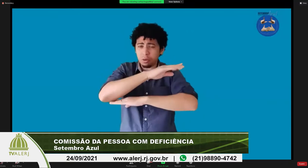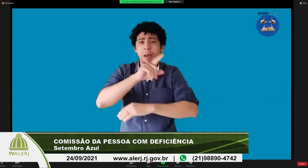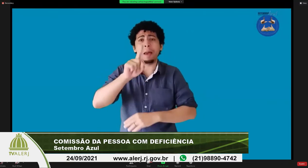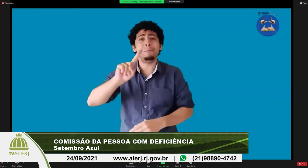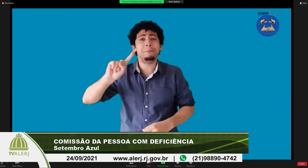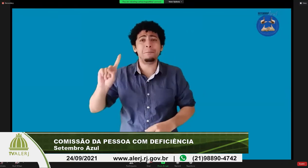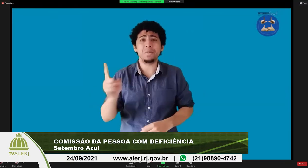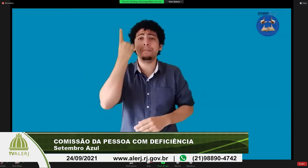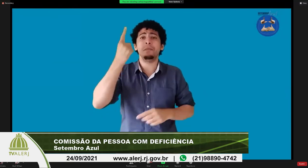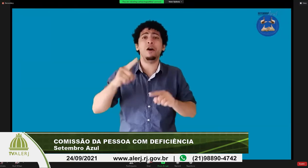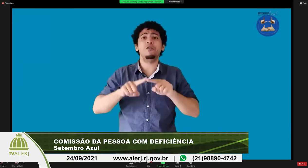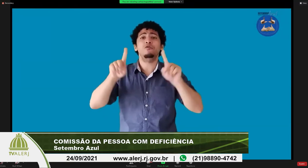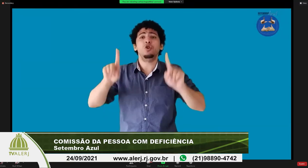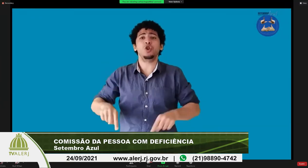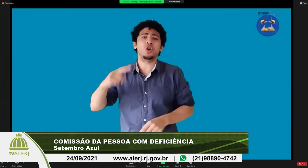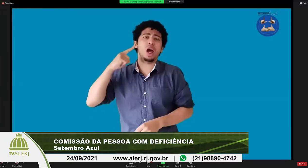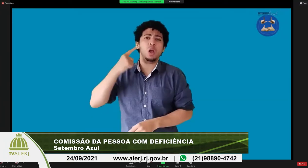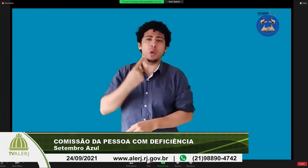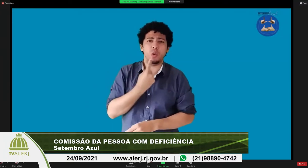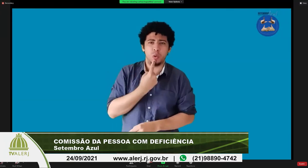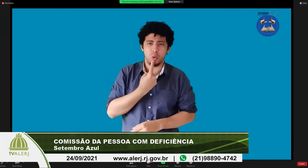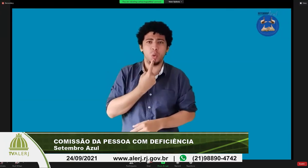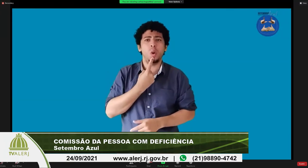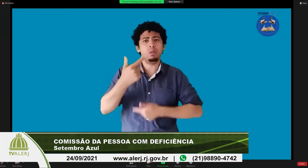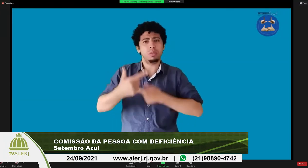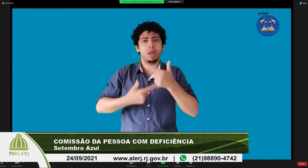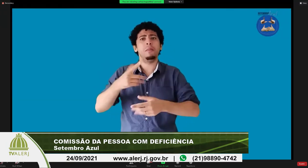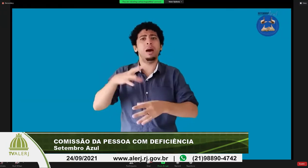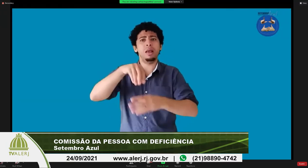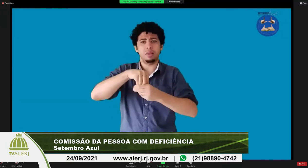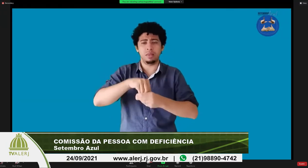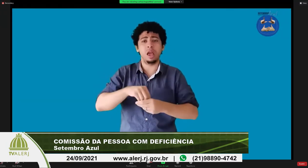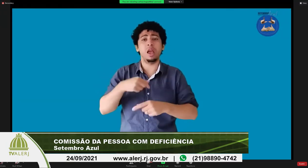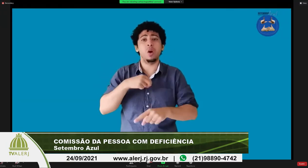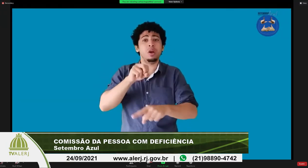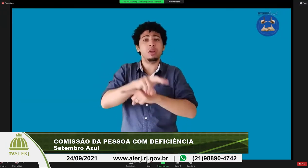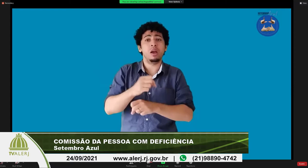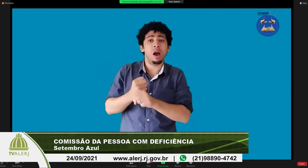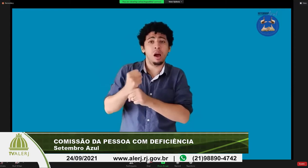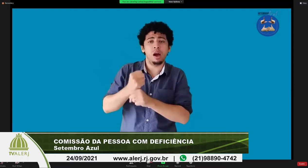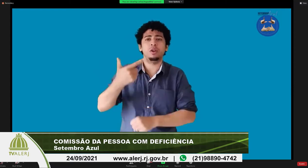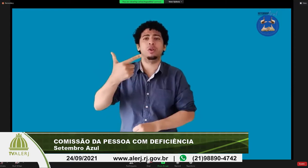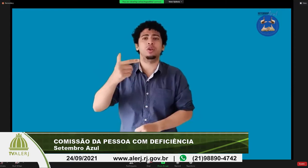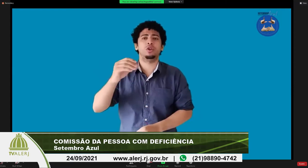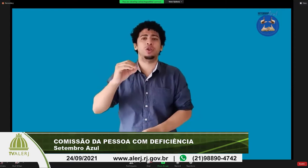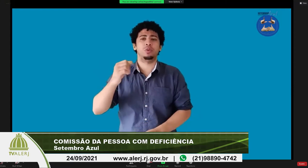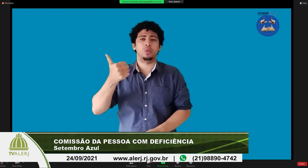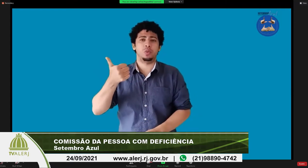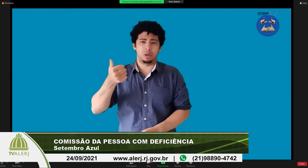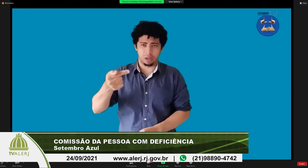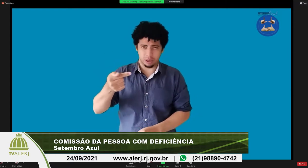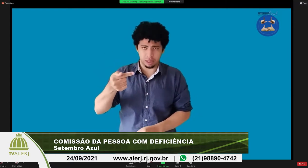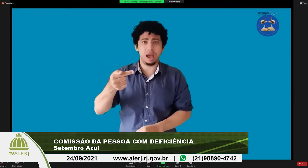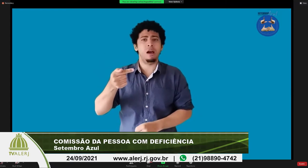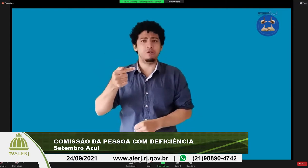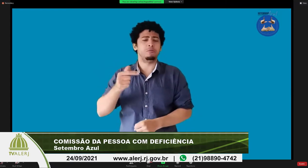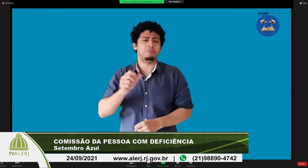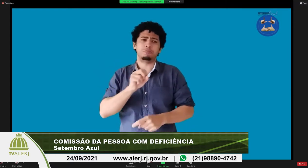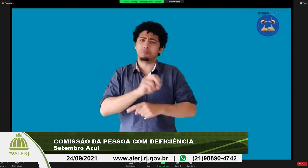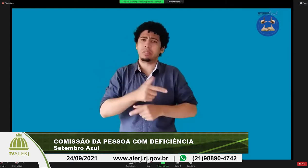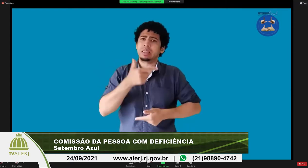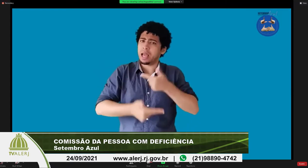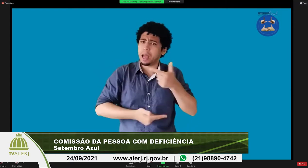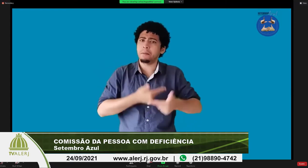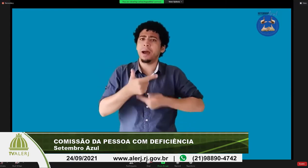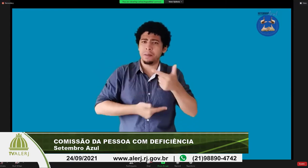voltados ao Museu do Amanhã localizado no Rio de Janeiro o Museu do Amanhã foi o primeiro museu a ter um funcionário surdo que